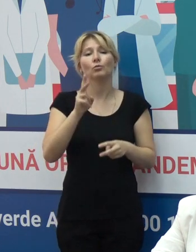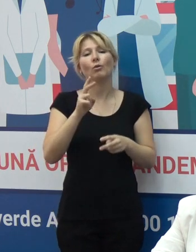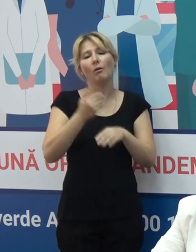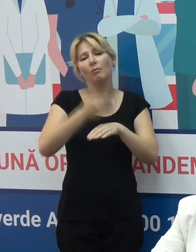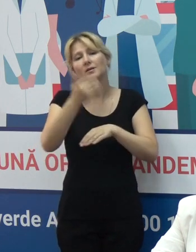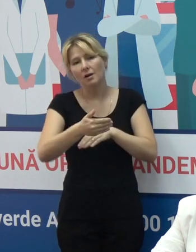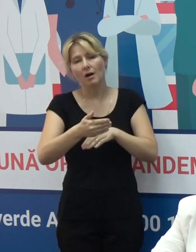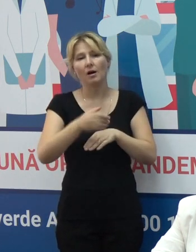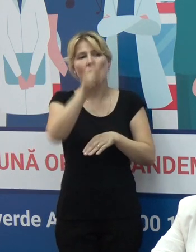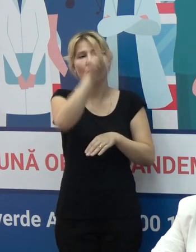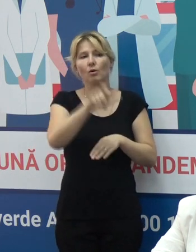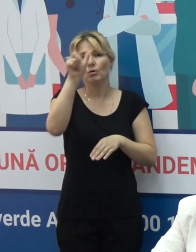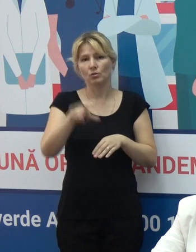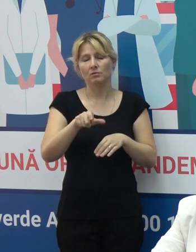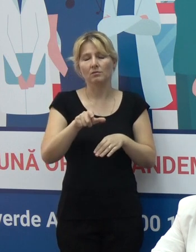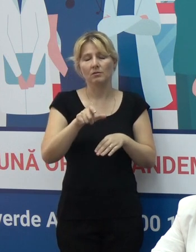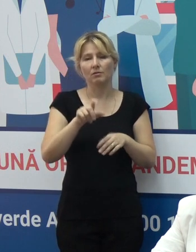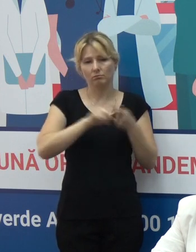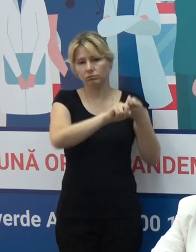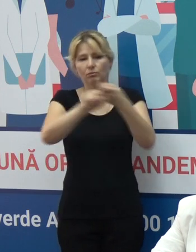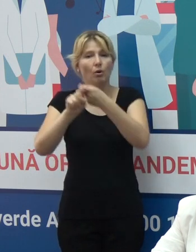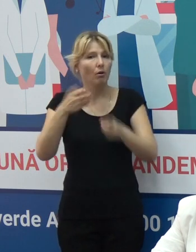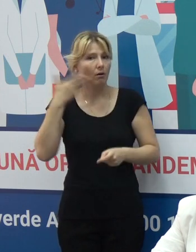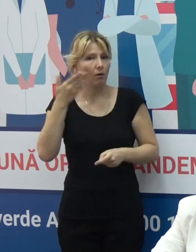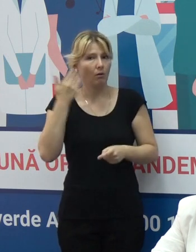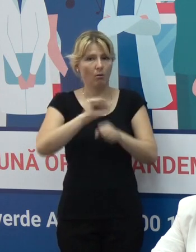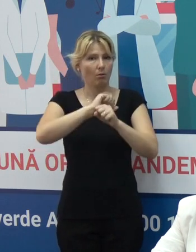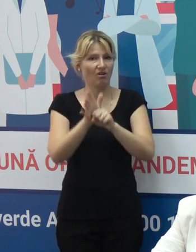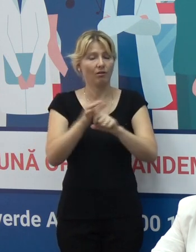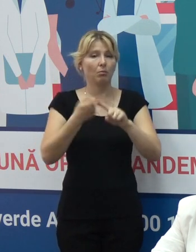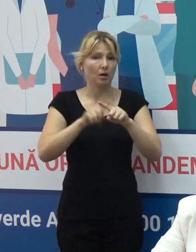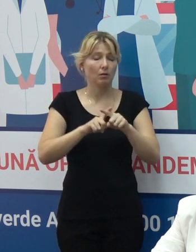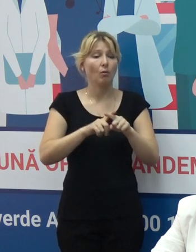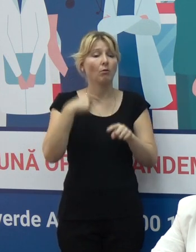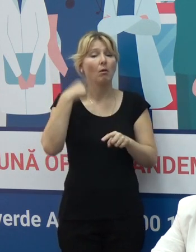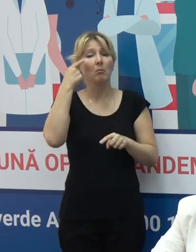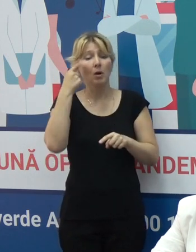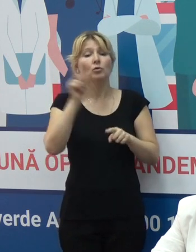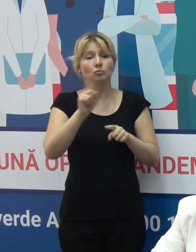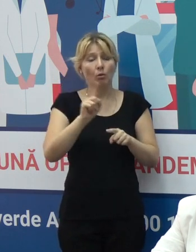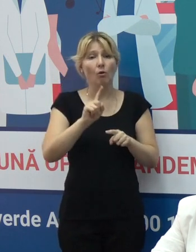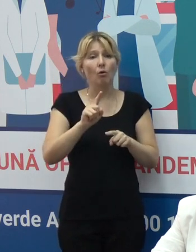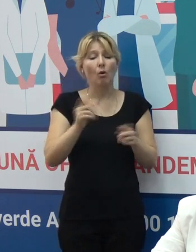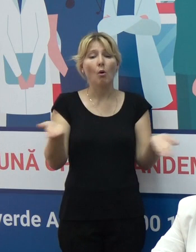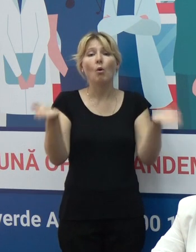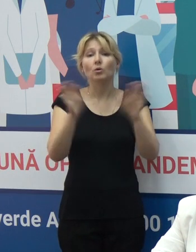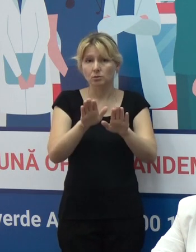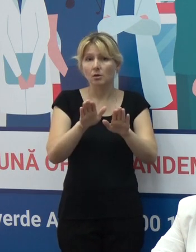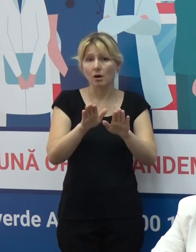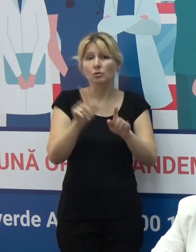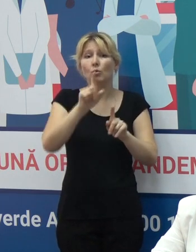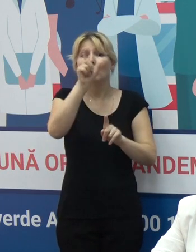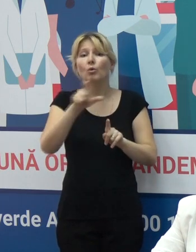vulnerabili la infecție COVID din considerentul faptului că rata de vaccinare se păstrează foarte